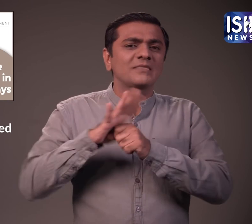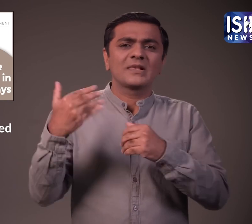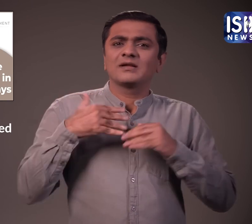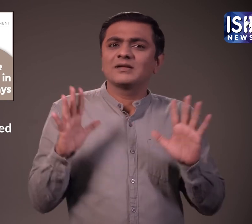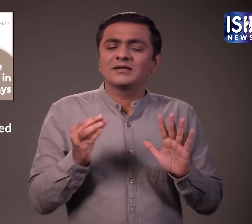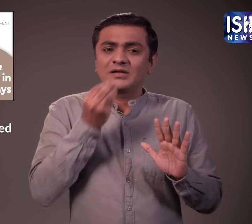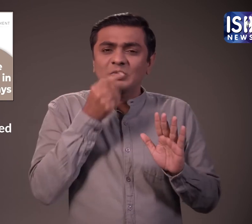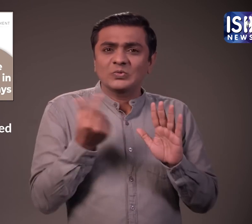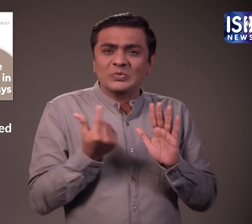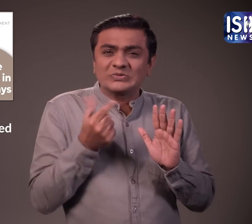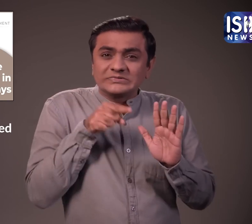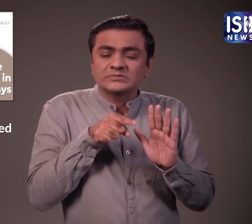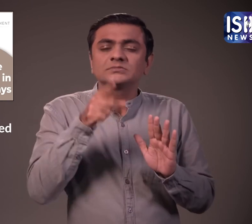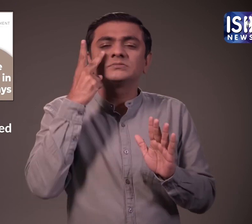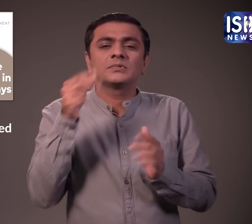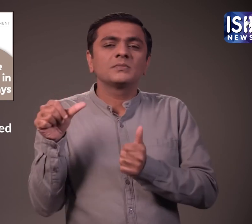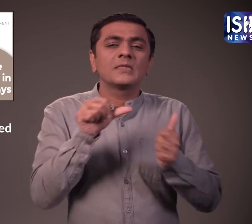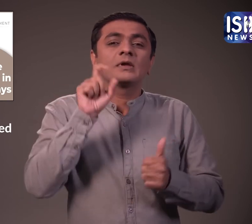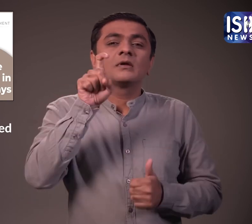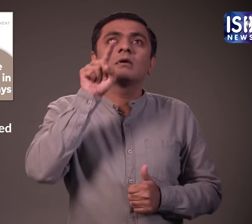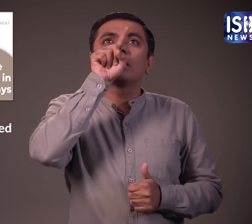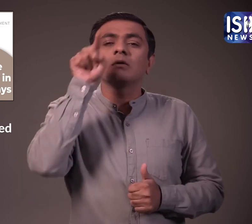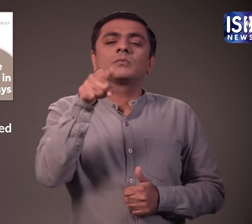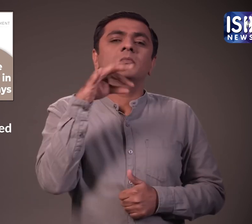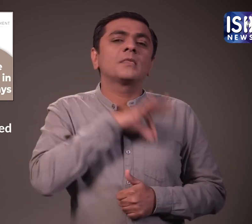इम्म्यूनिटी बढ़ाने के लिए इस वीडियो को जरूर देखिए